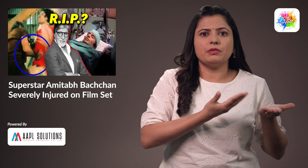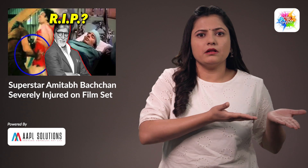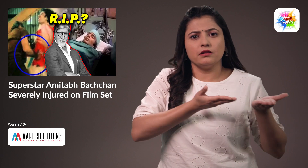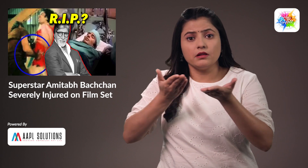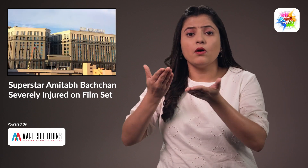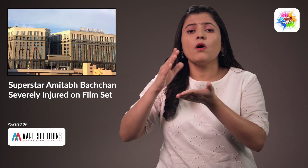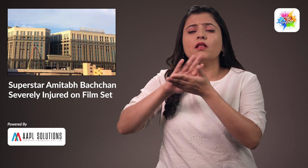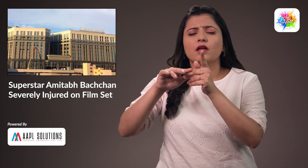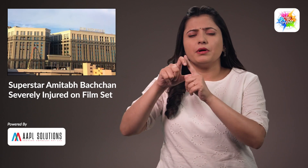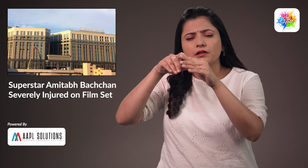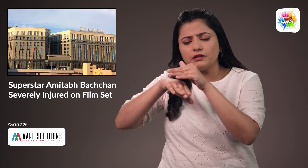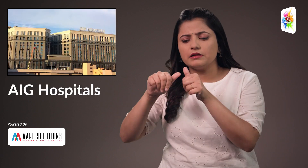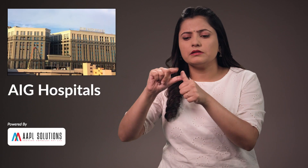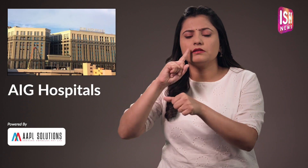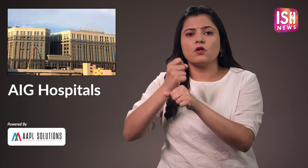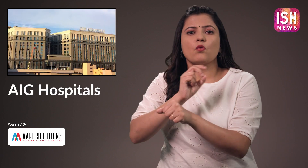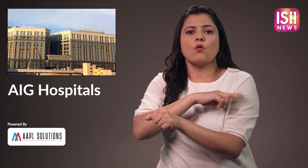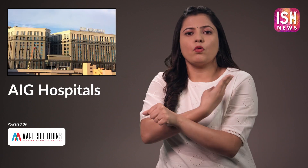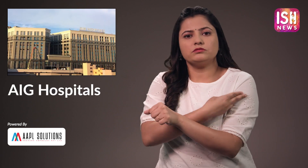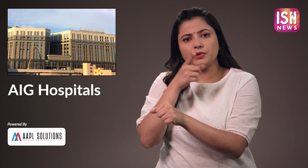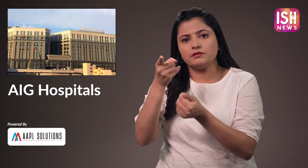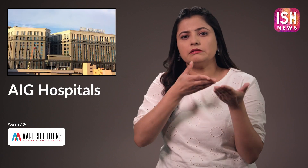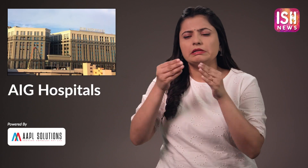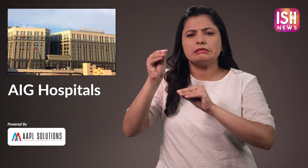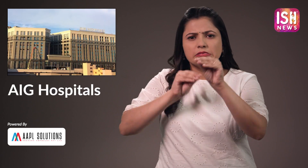हाइदराबाद के AIG अस्पताल में ले जाया गया और डॉक्टोरों ने मेरा इलाज किया